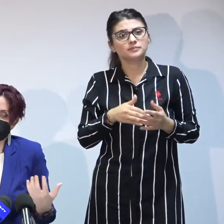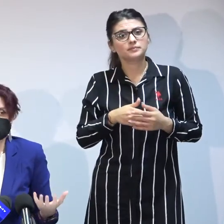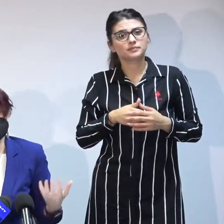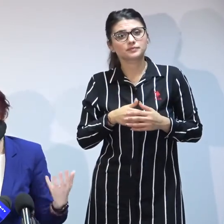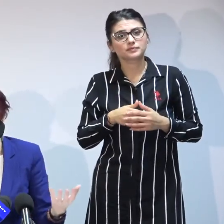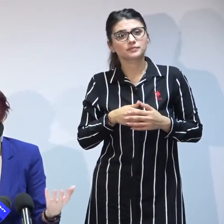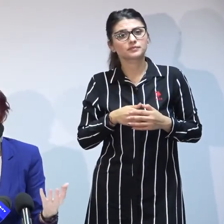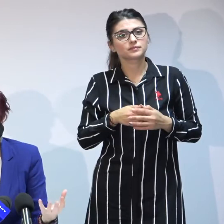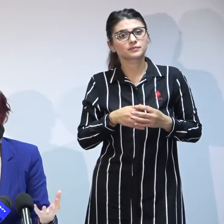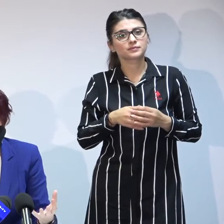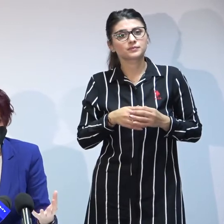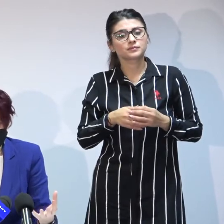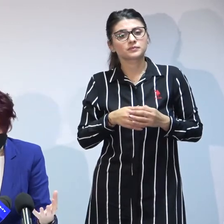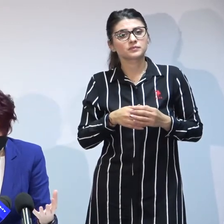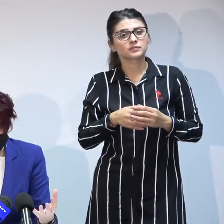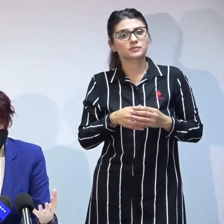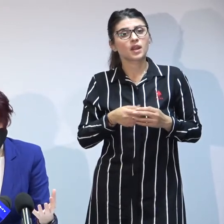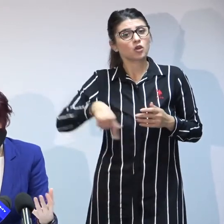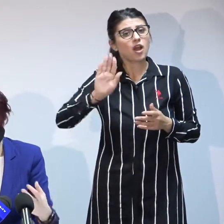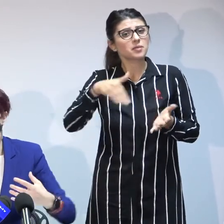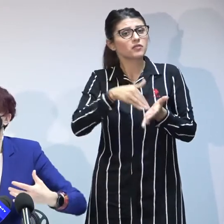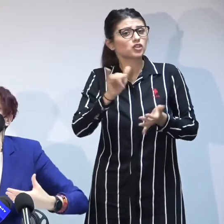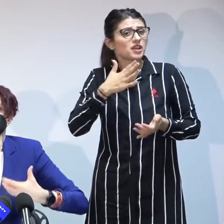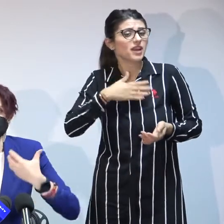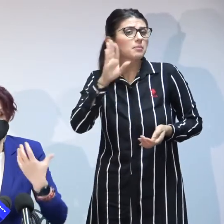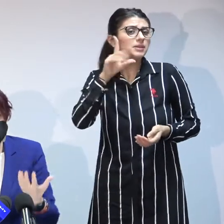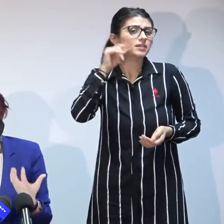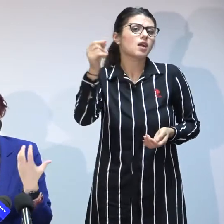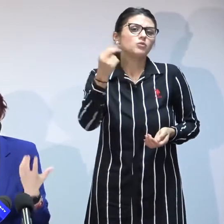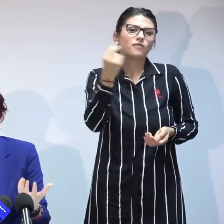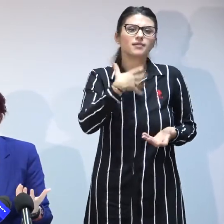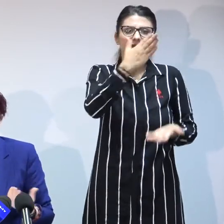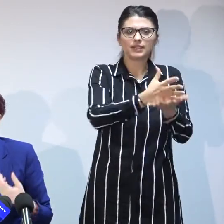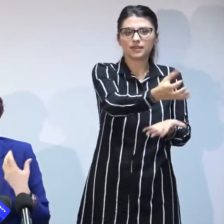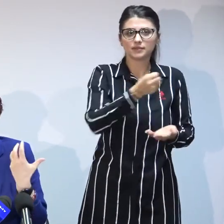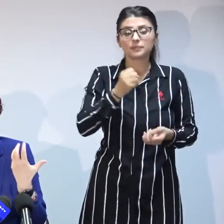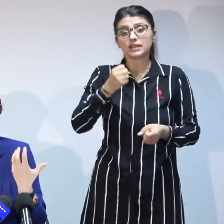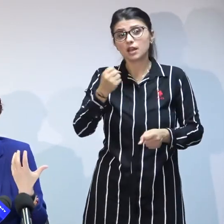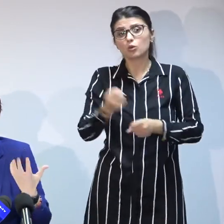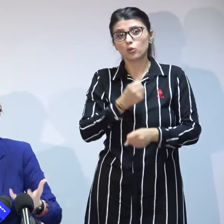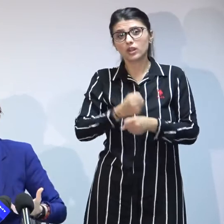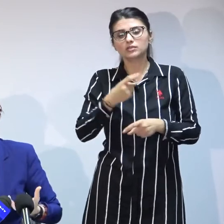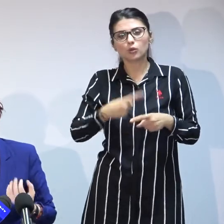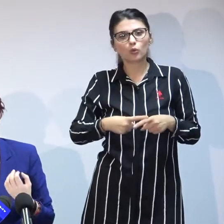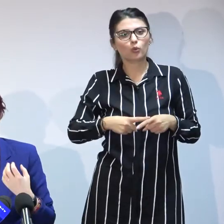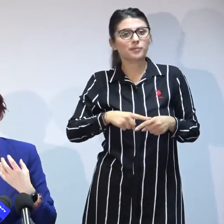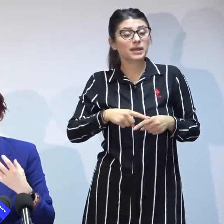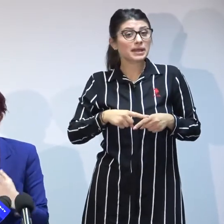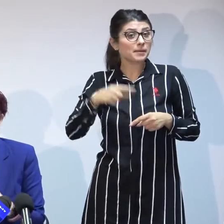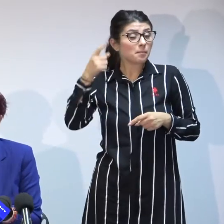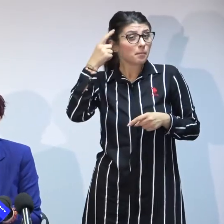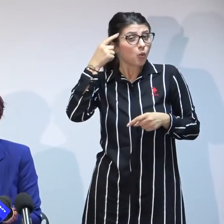oamenii care intenționează să adopte să lucreze cu mentalitatea lor cu emoțiile